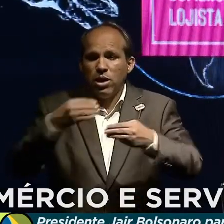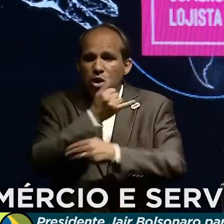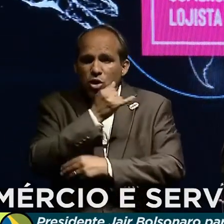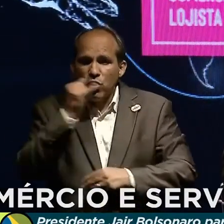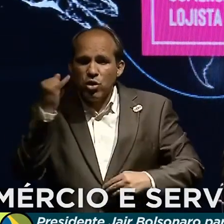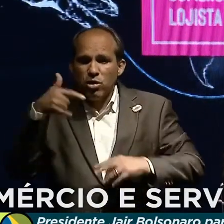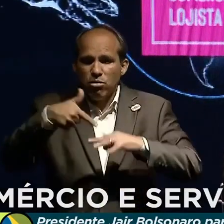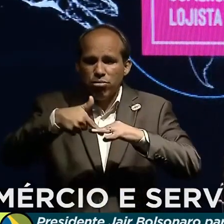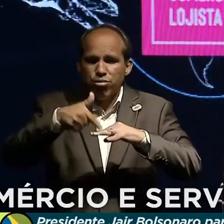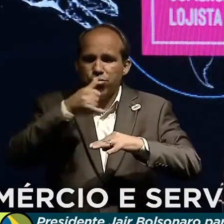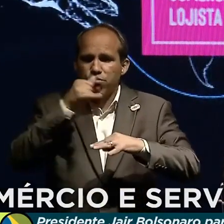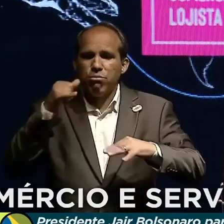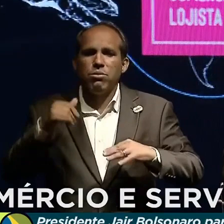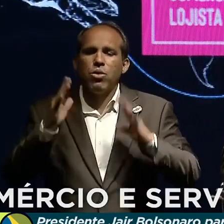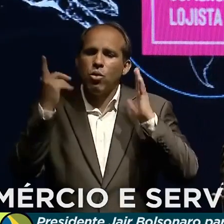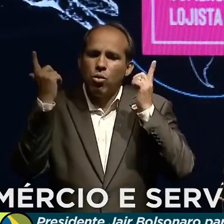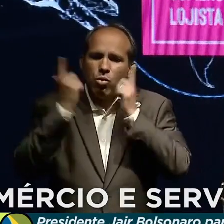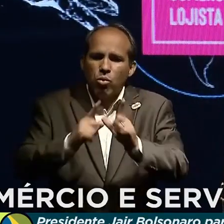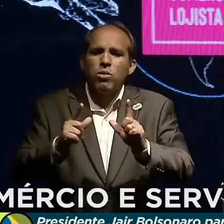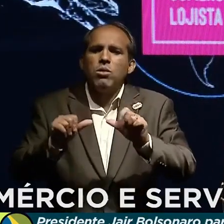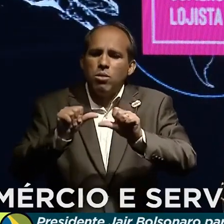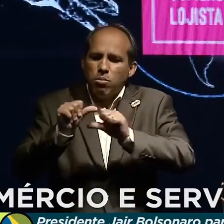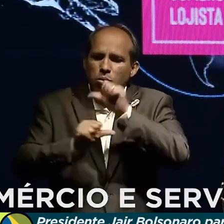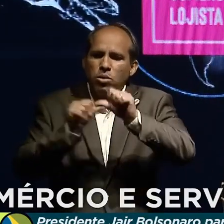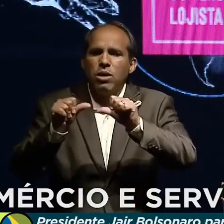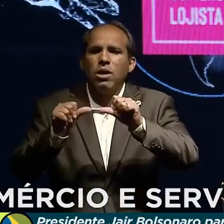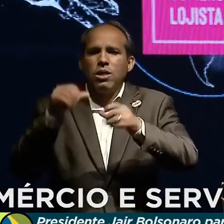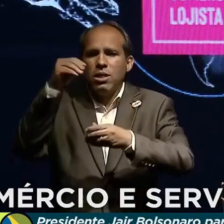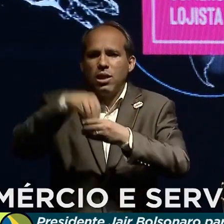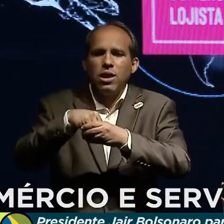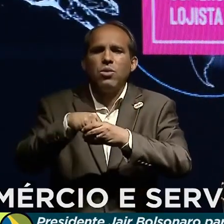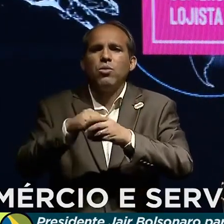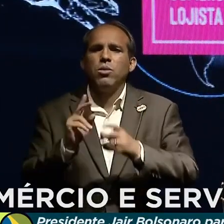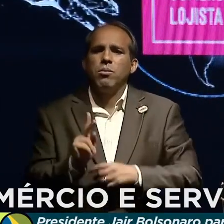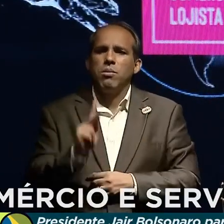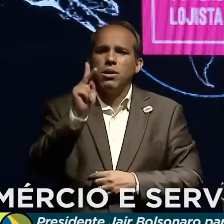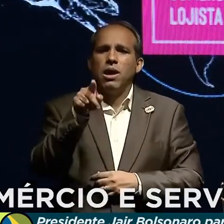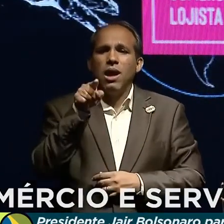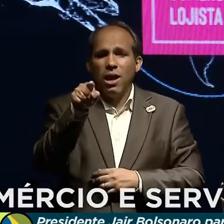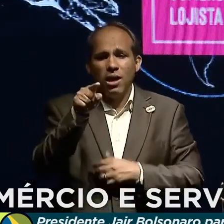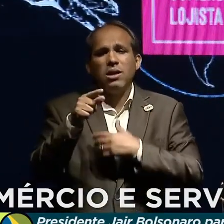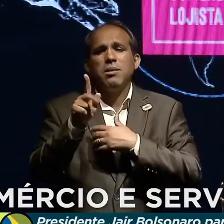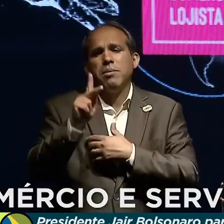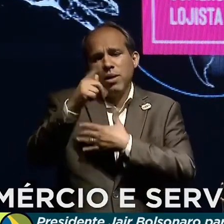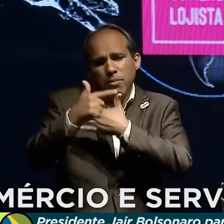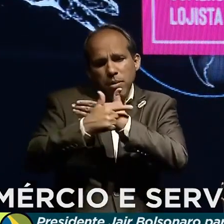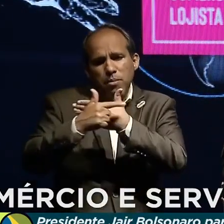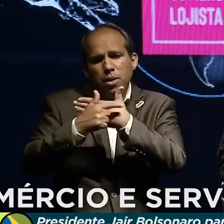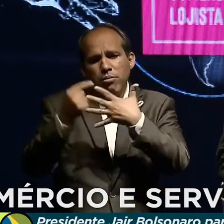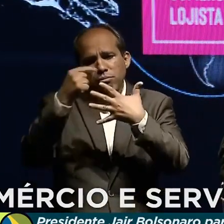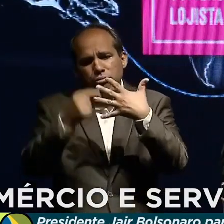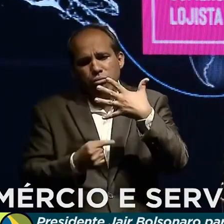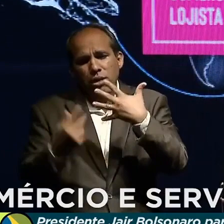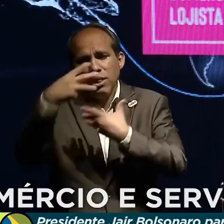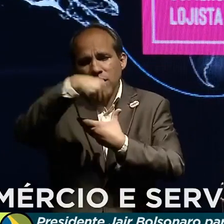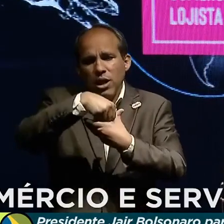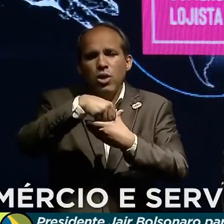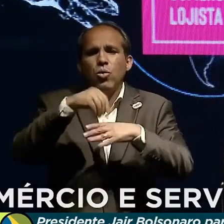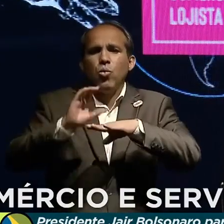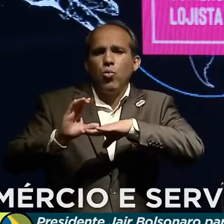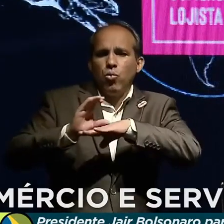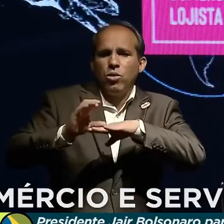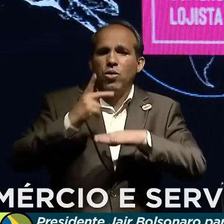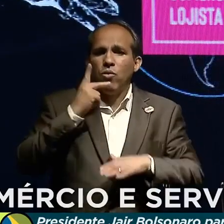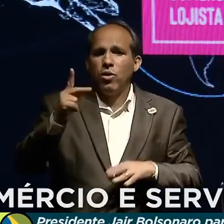que nós consigamos mexer com a Petrobras, fazer com que ela cumpra um dispositivo constitucional que